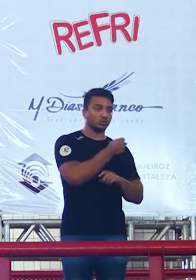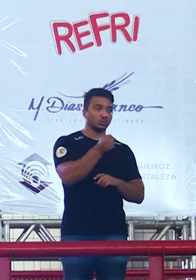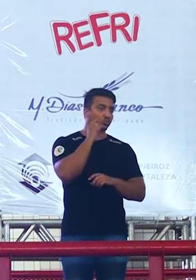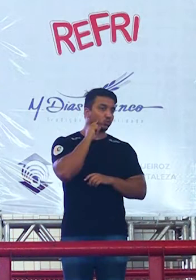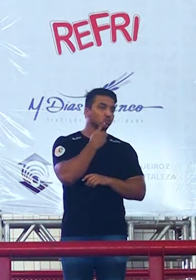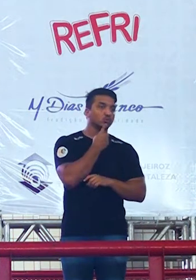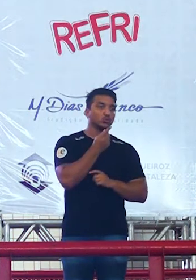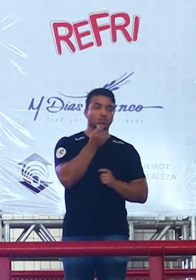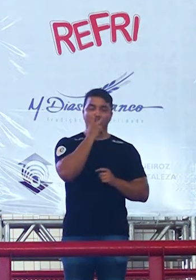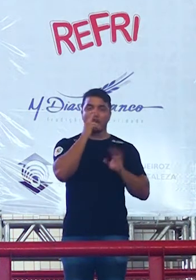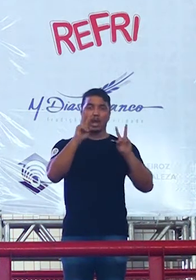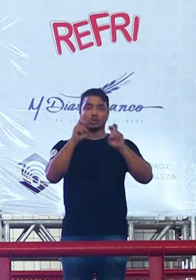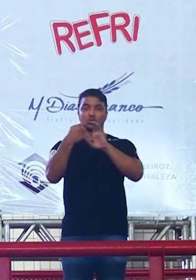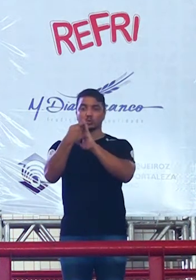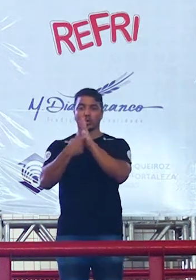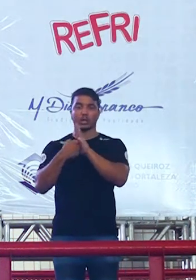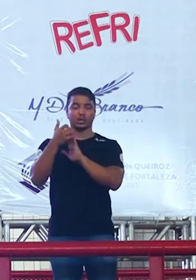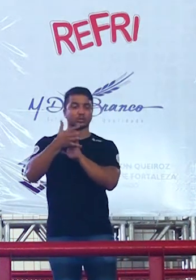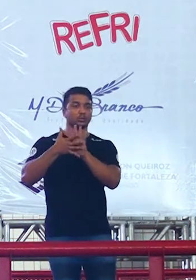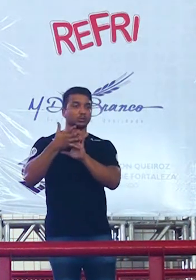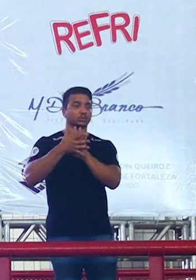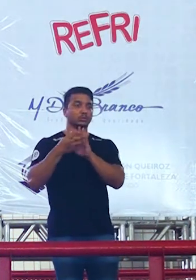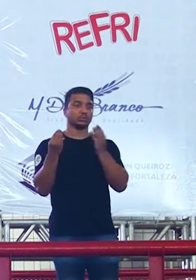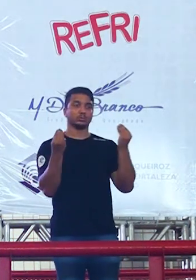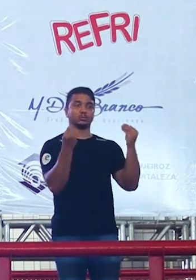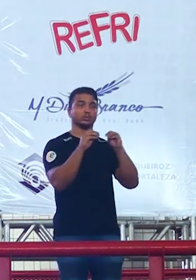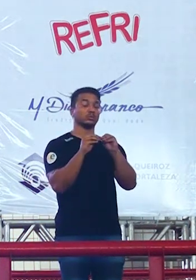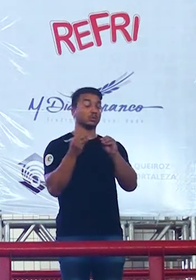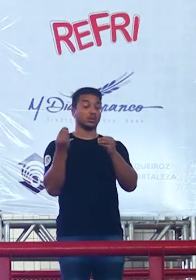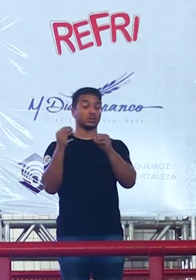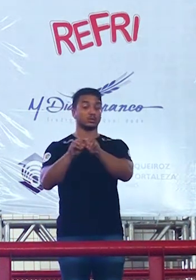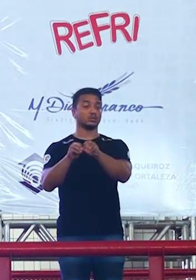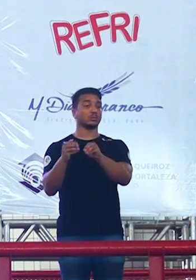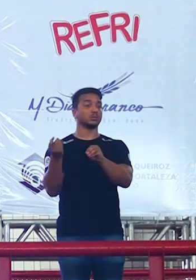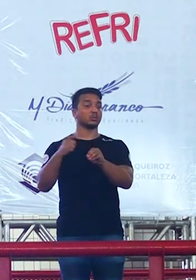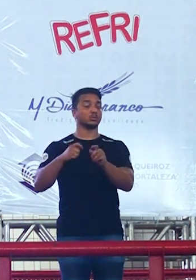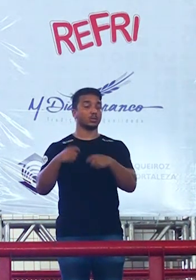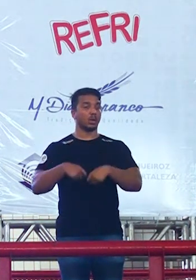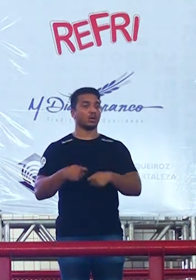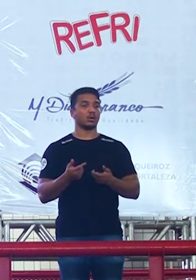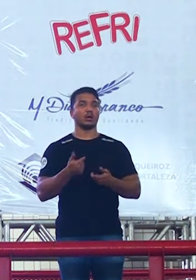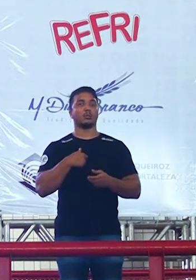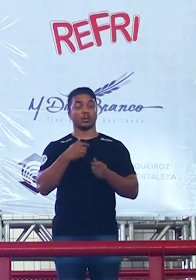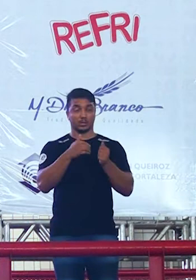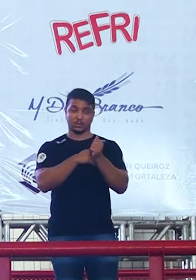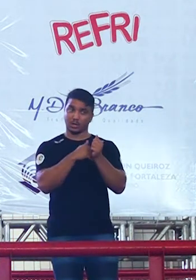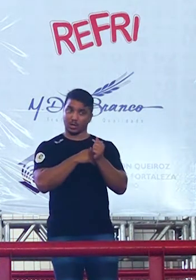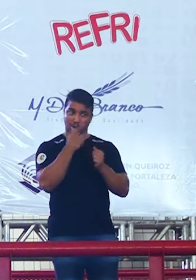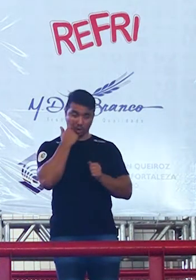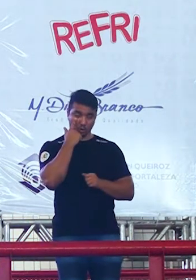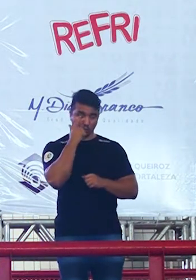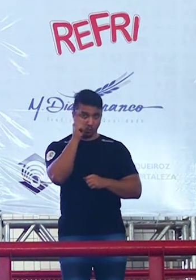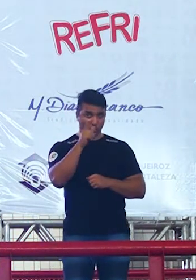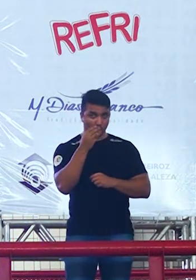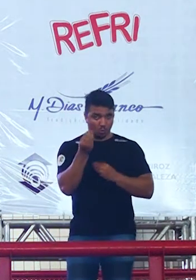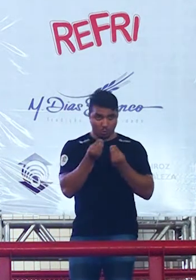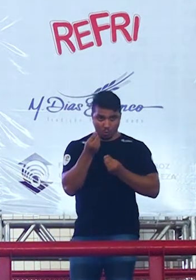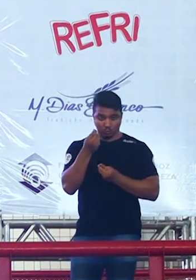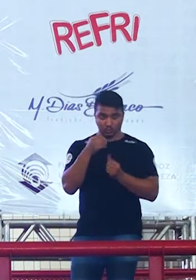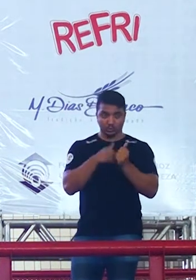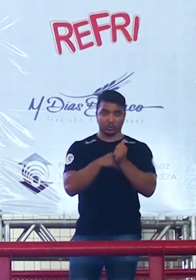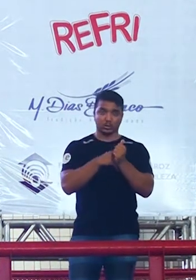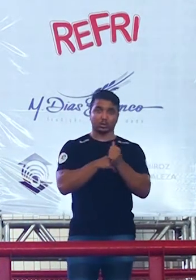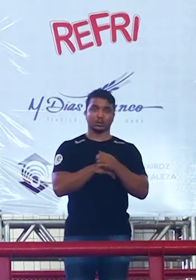surdo tão simples mas eu tenho um segredo sim pra dar de como você pode